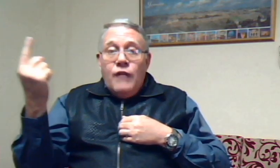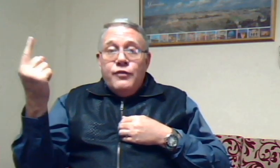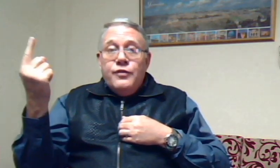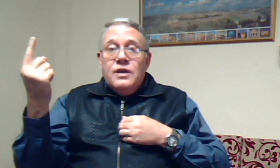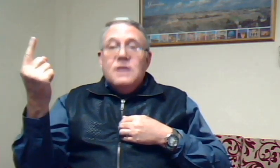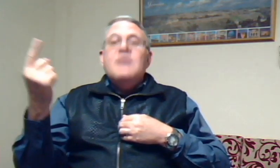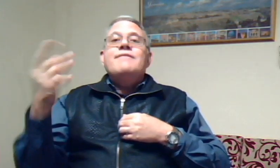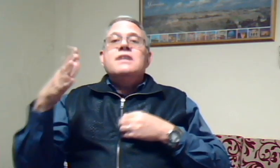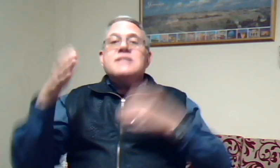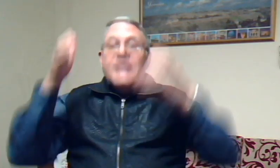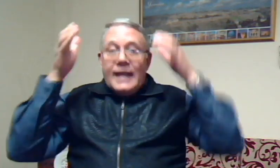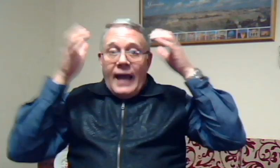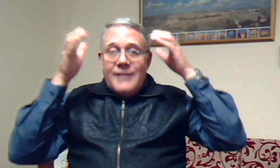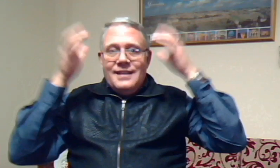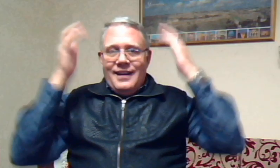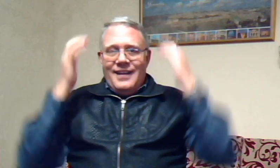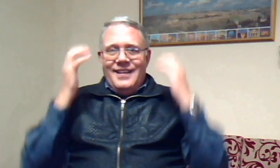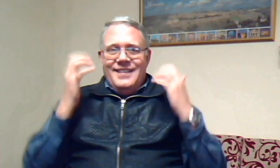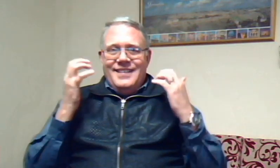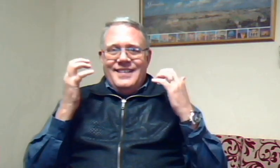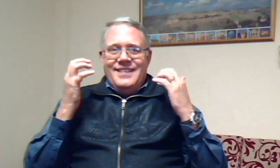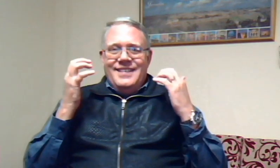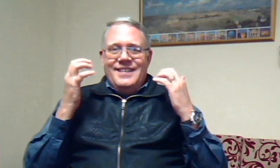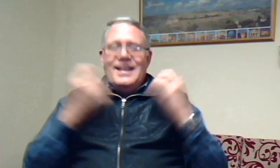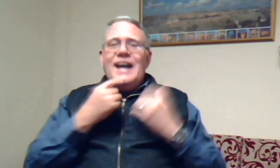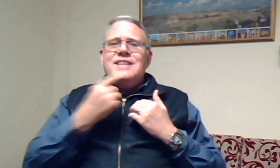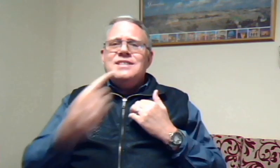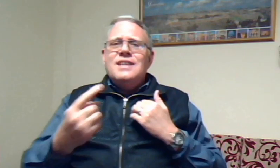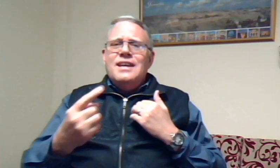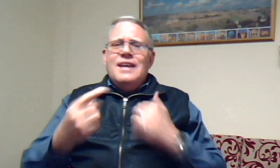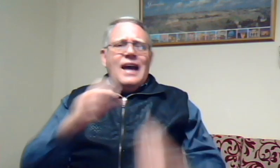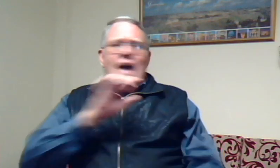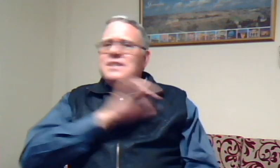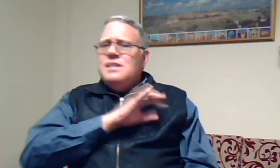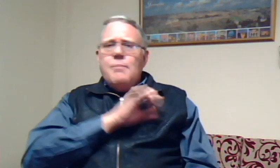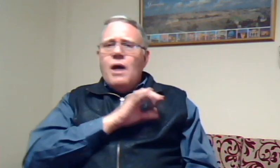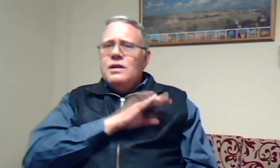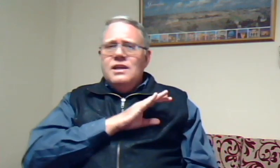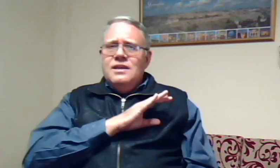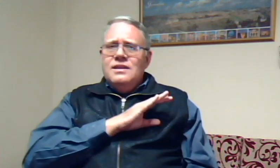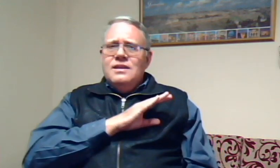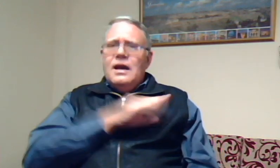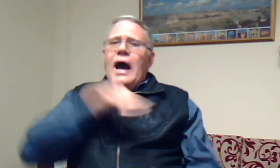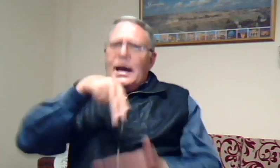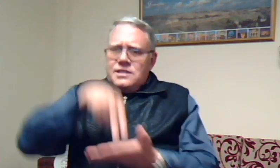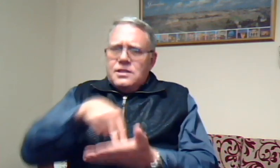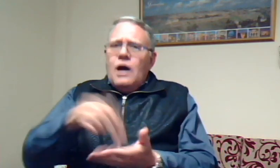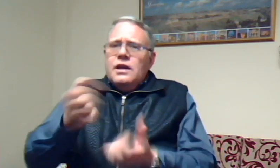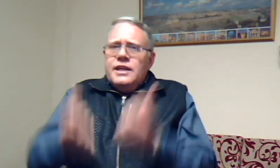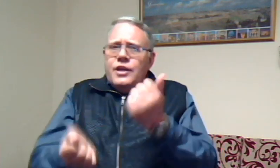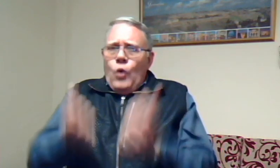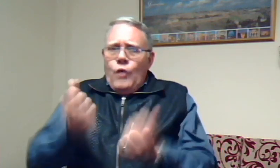was die rechter hy sê hy is nie bang nie hy staan in die hof